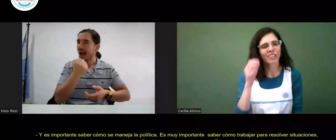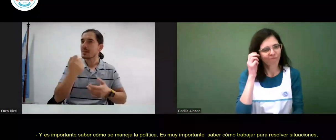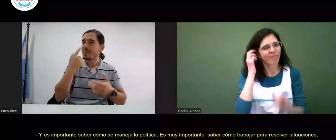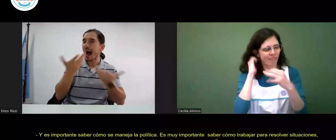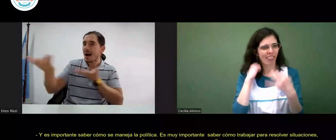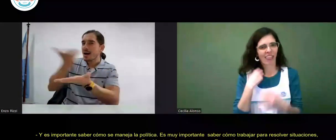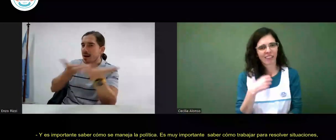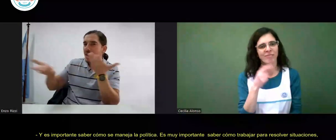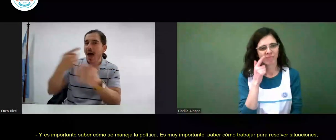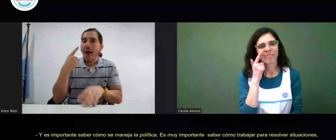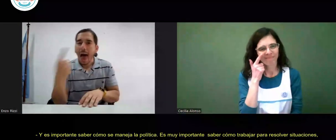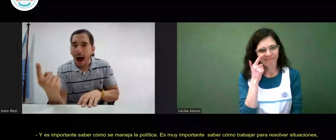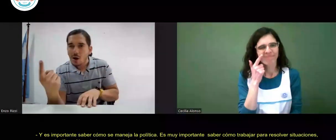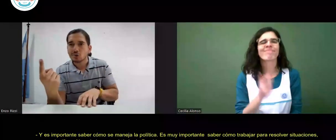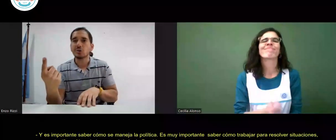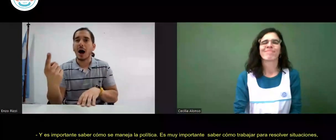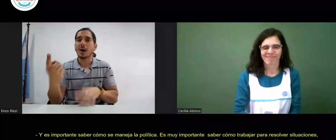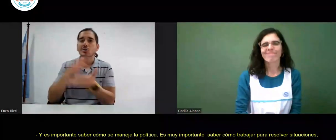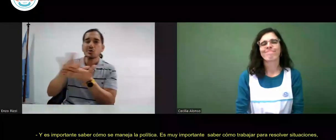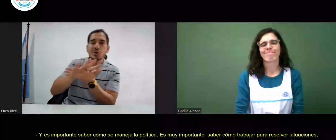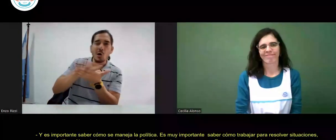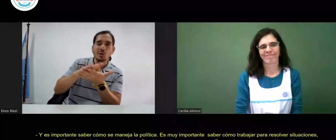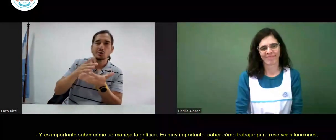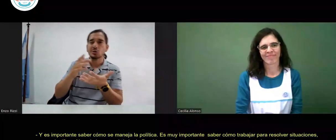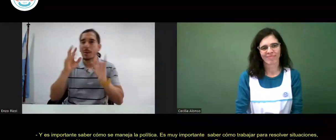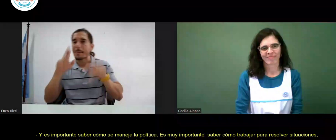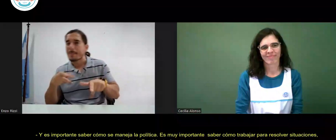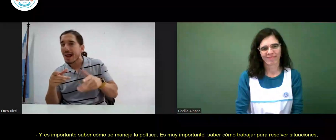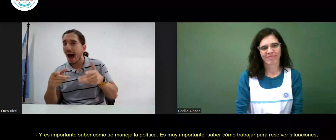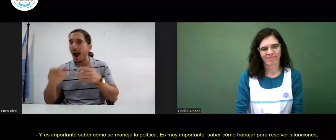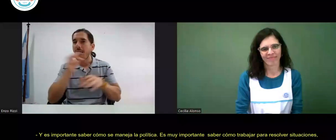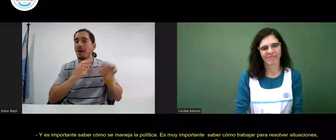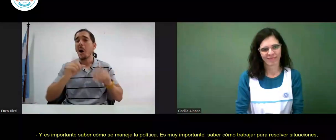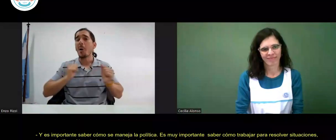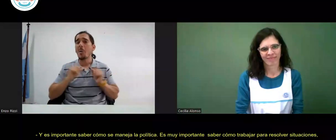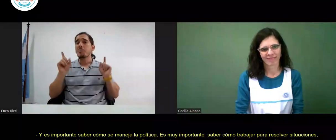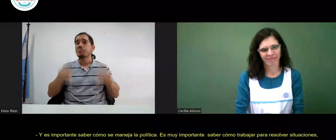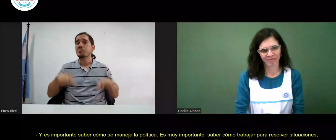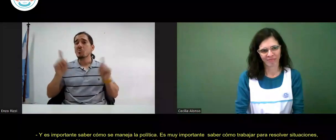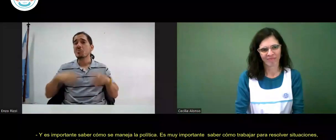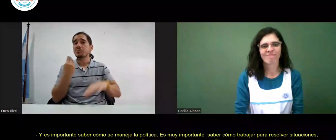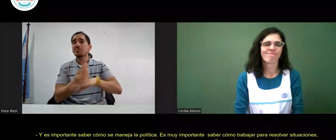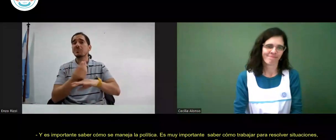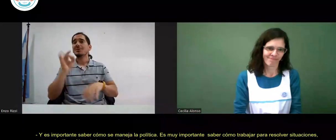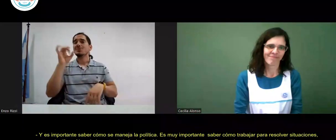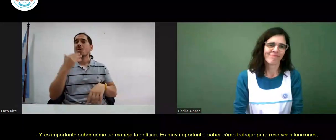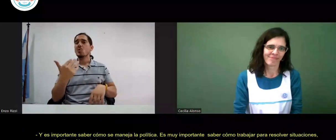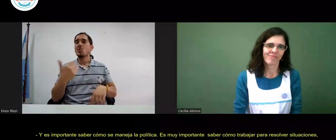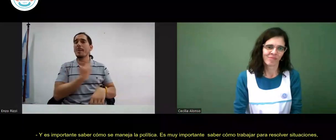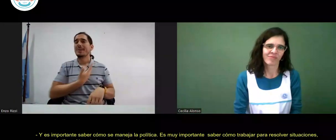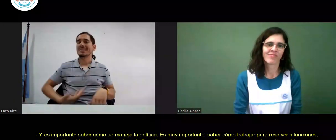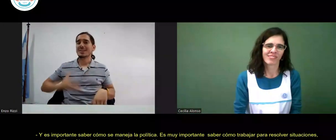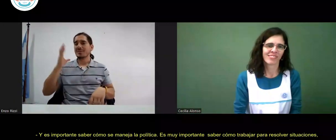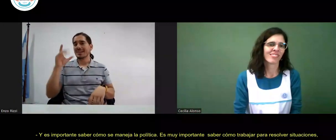cómo trabajar para resolver situaciones, planificar. No solo importa el título de presidente. Hay que